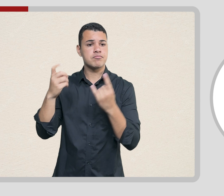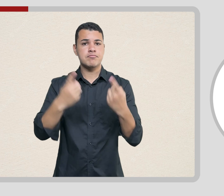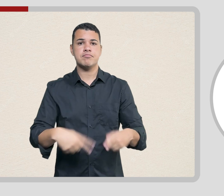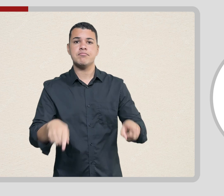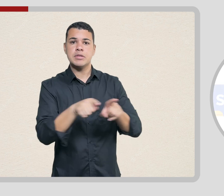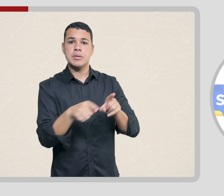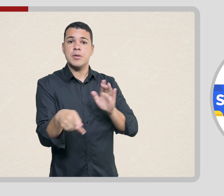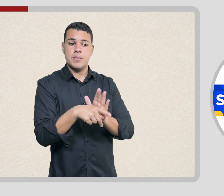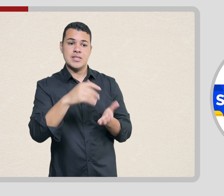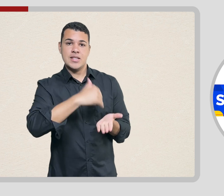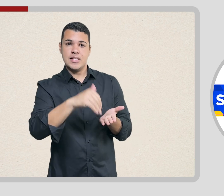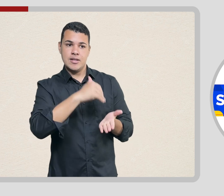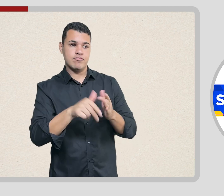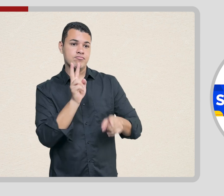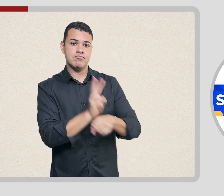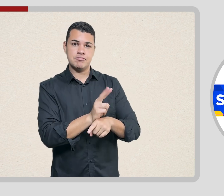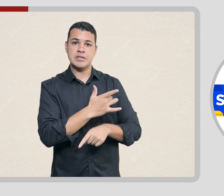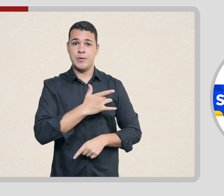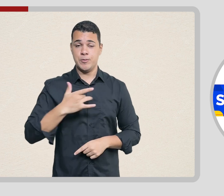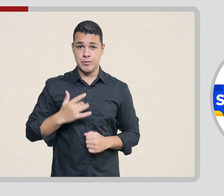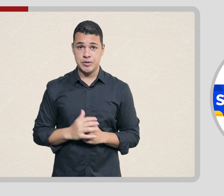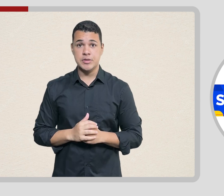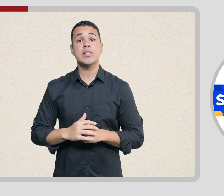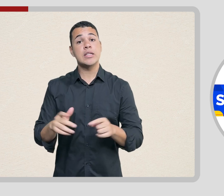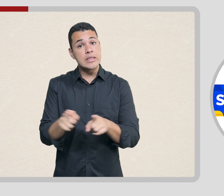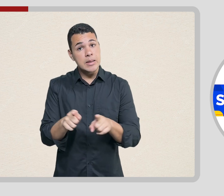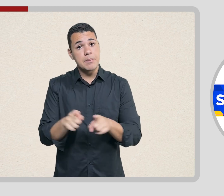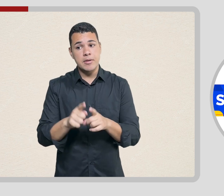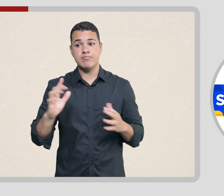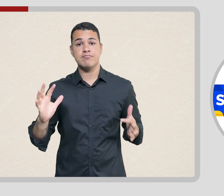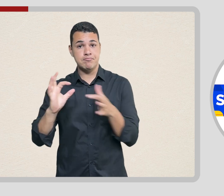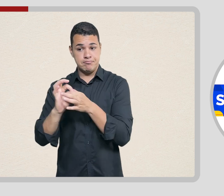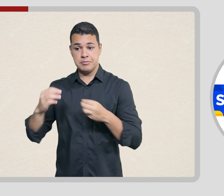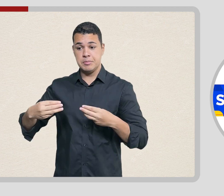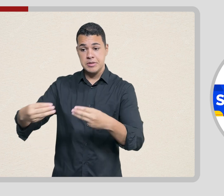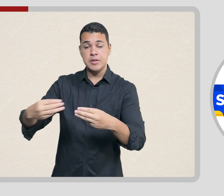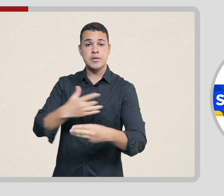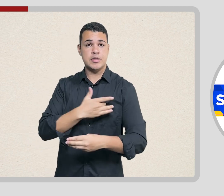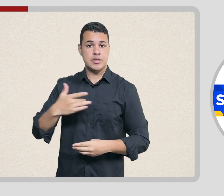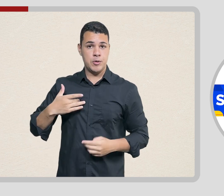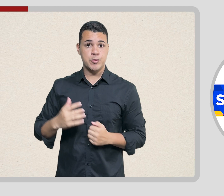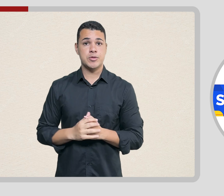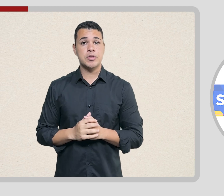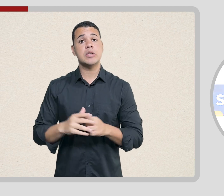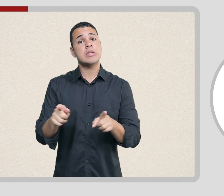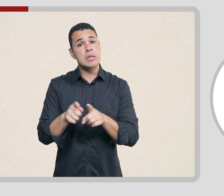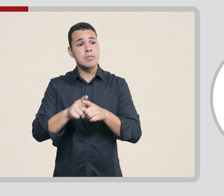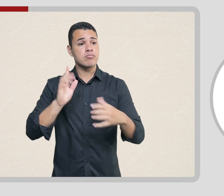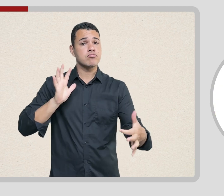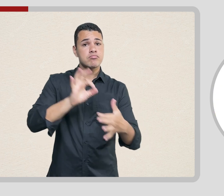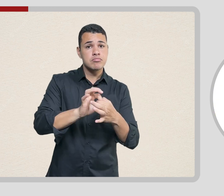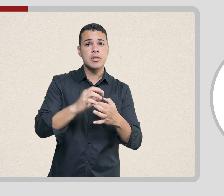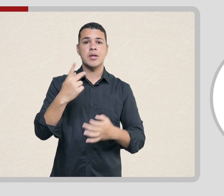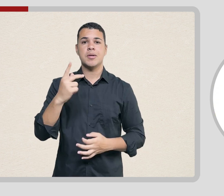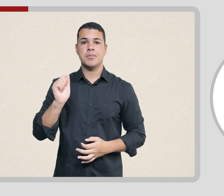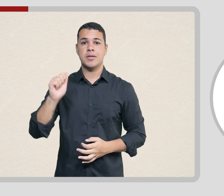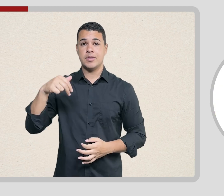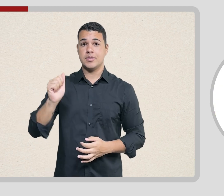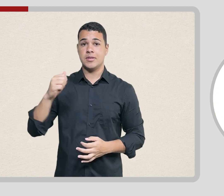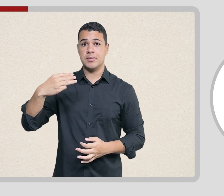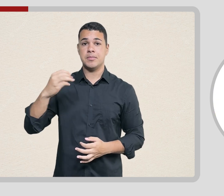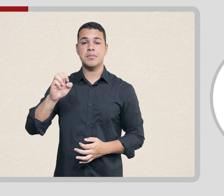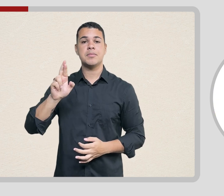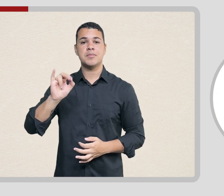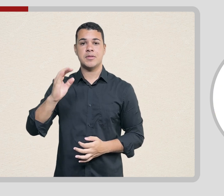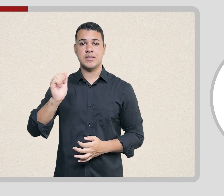em parceria com a Secretaria de Vigilância em Saúde e Ambiente do Ministério da Saúde e com a Organização Pan